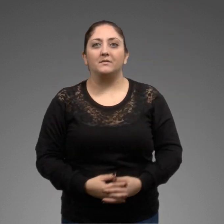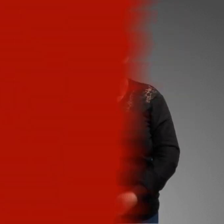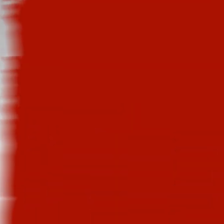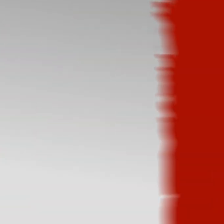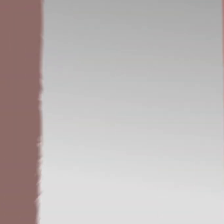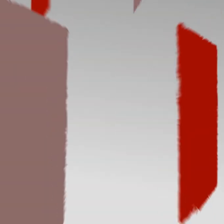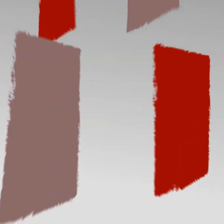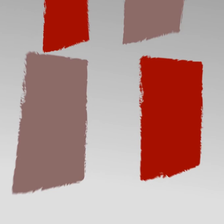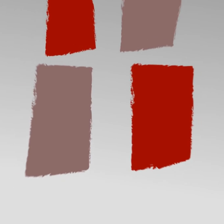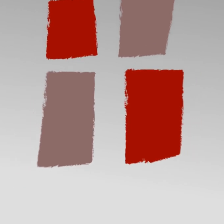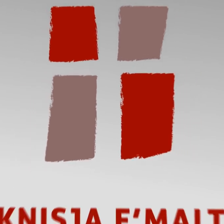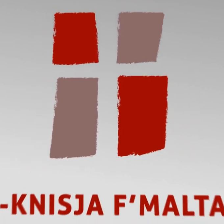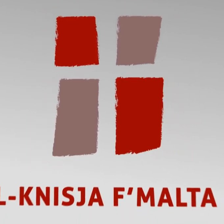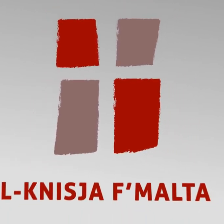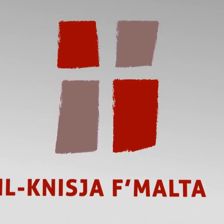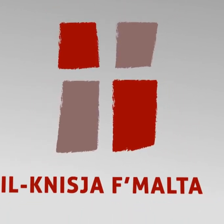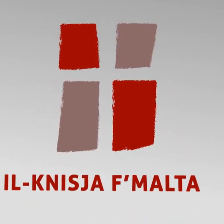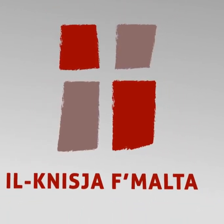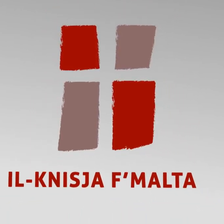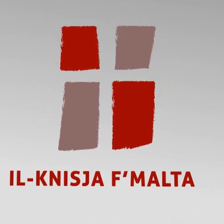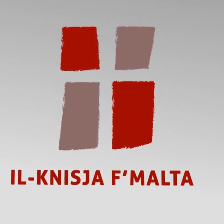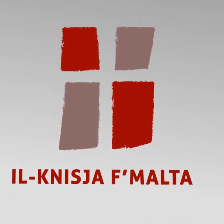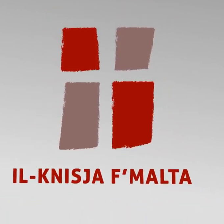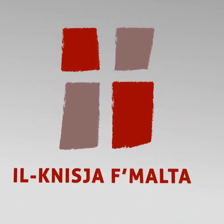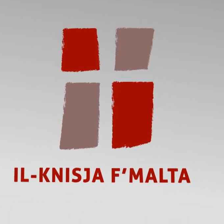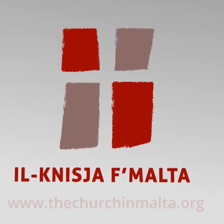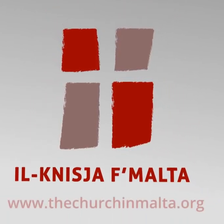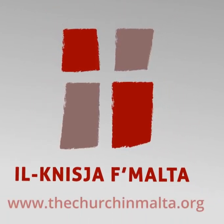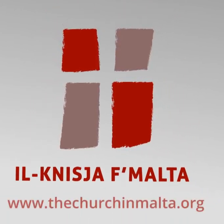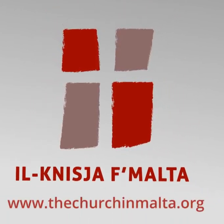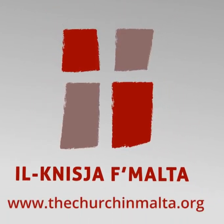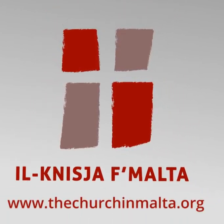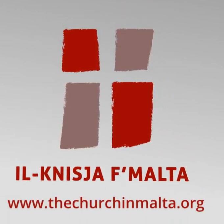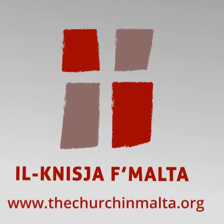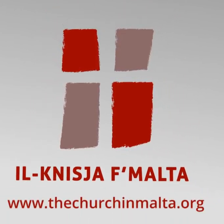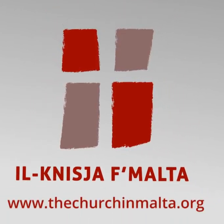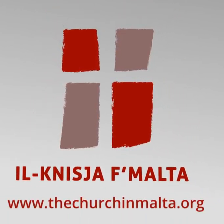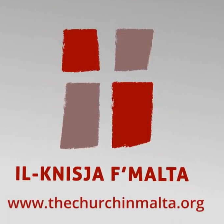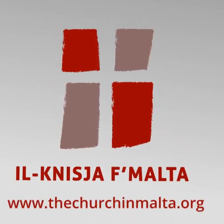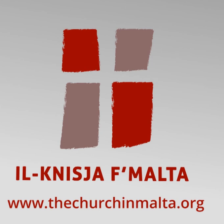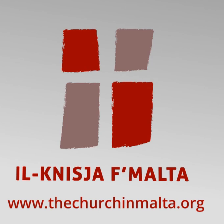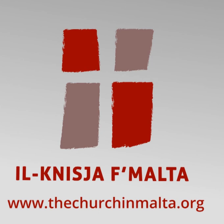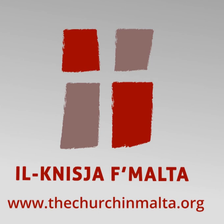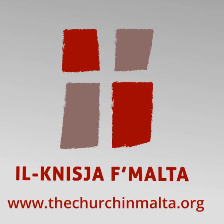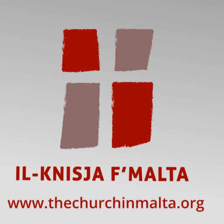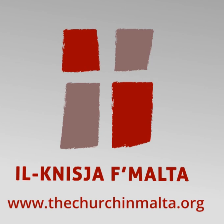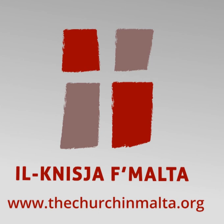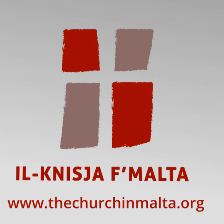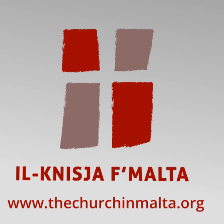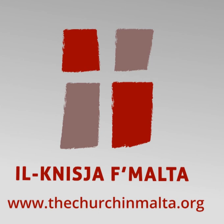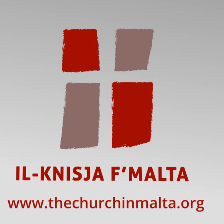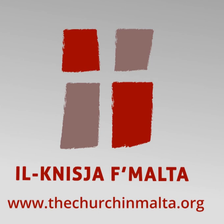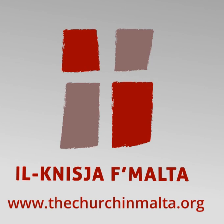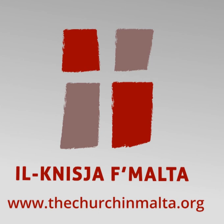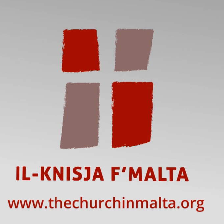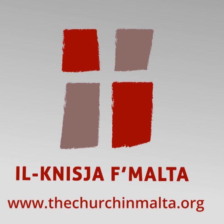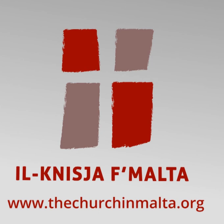-kramata